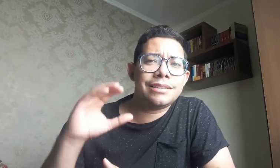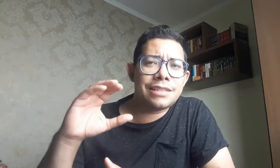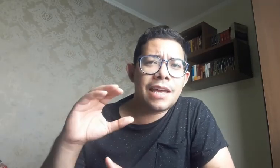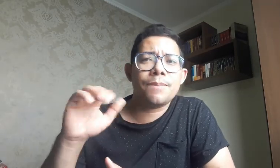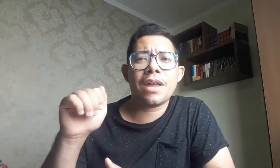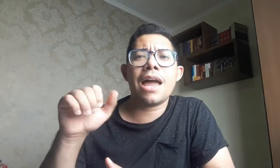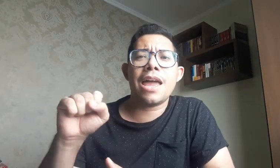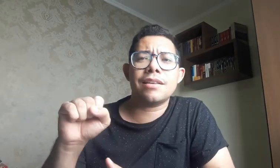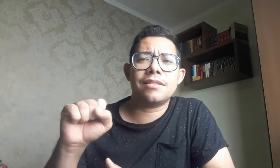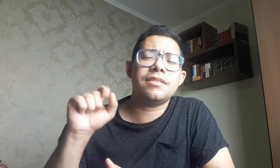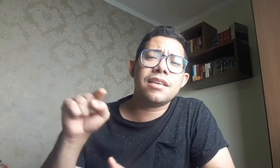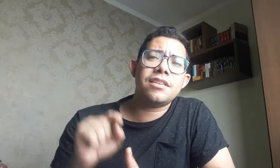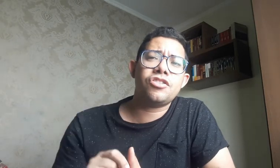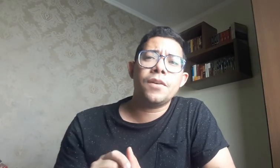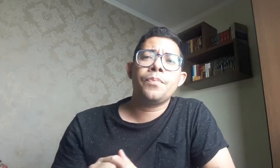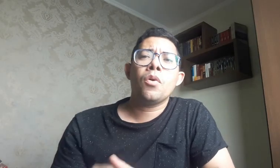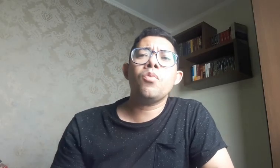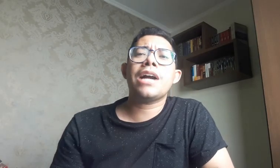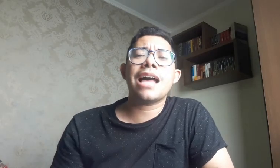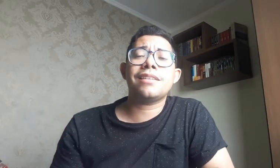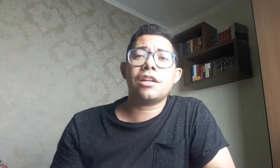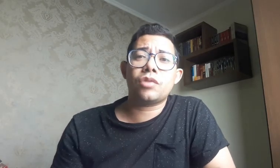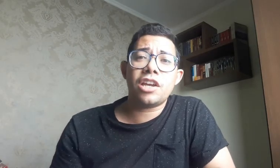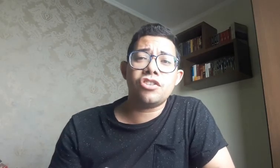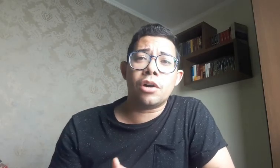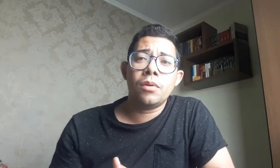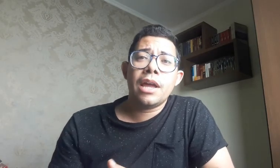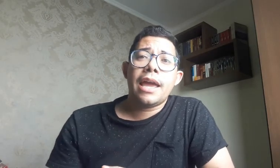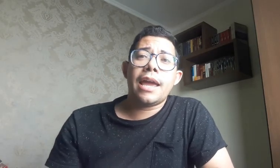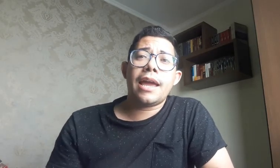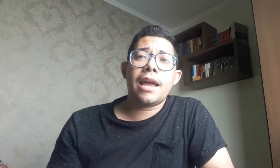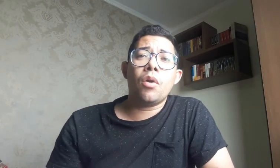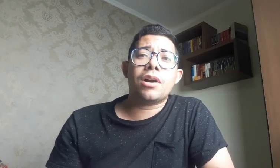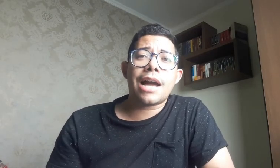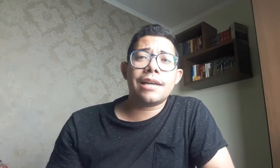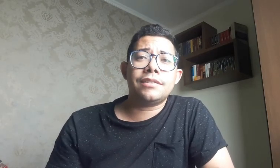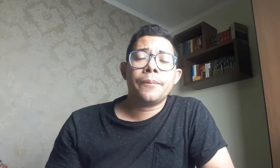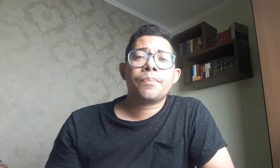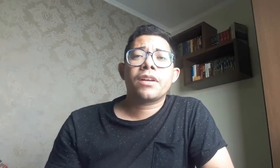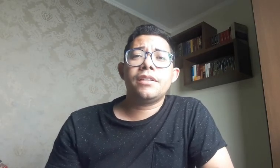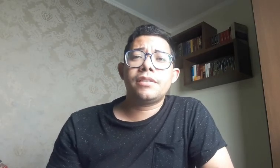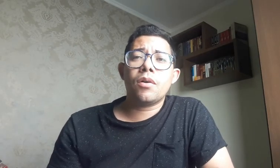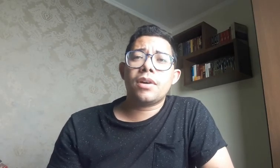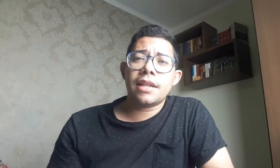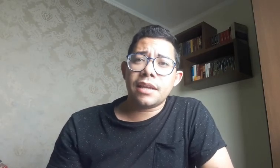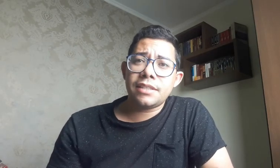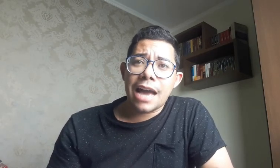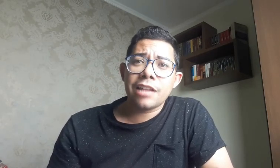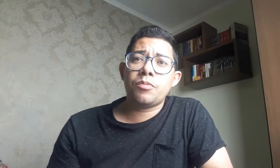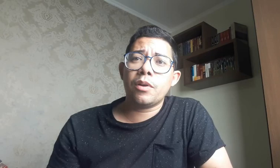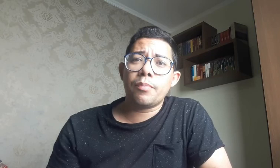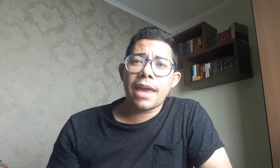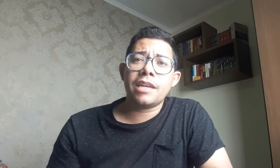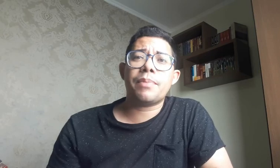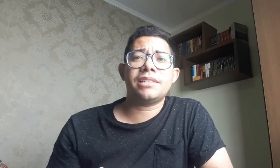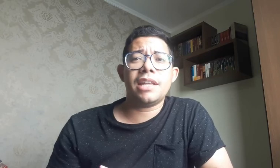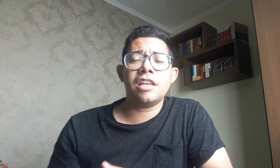C-A-S. Se existe um CAS aí na sua região, locais que são credenciados pelo MEC, parcerias